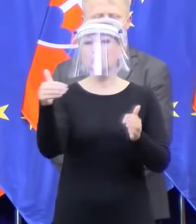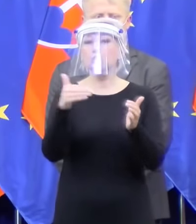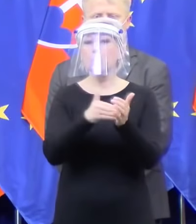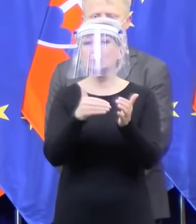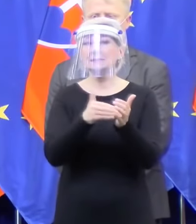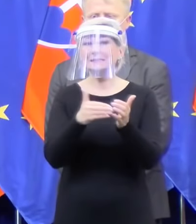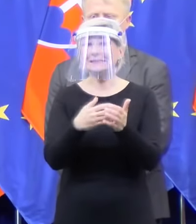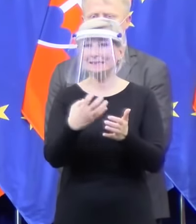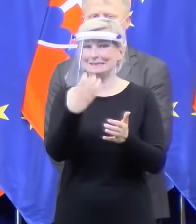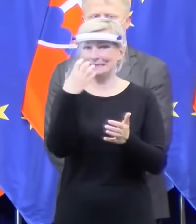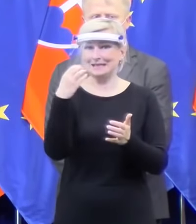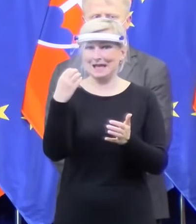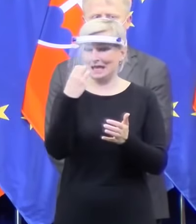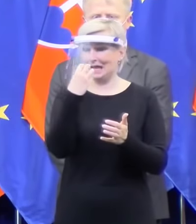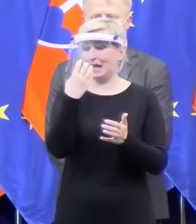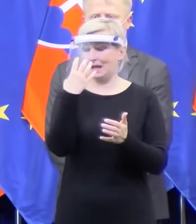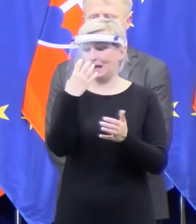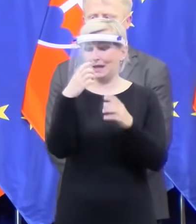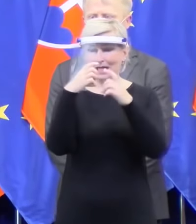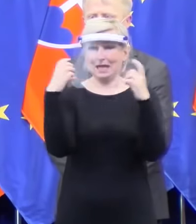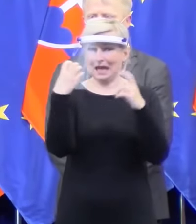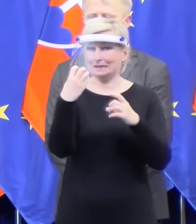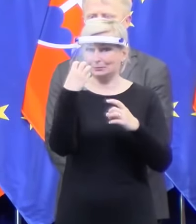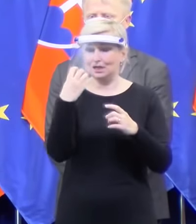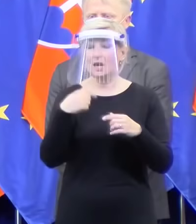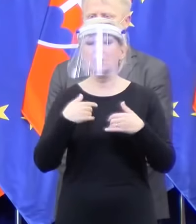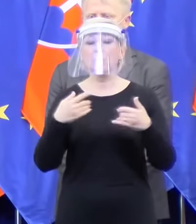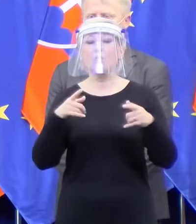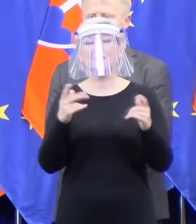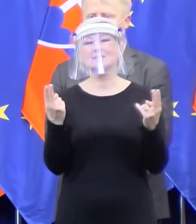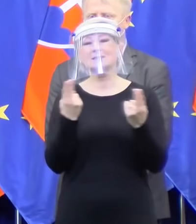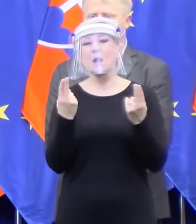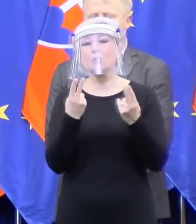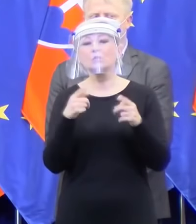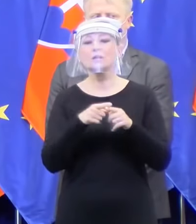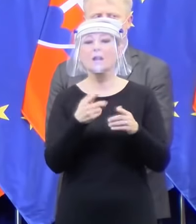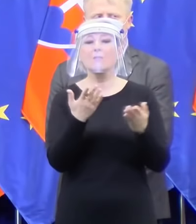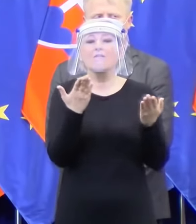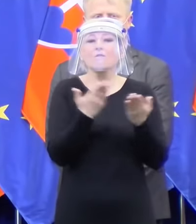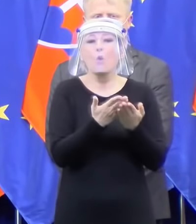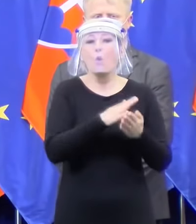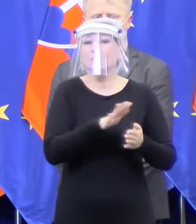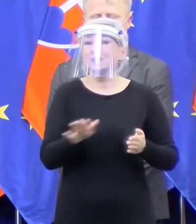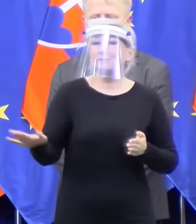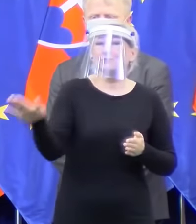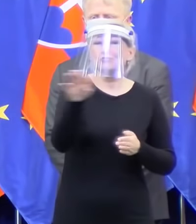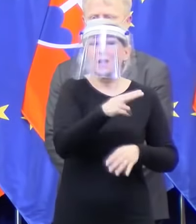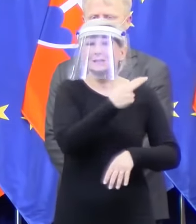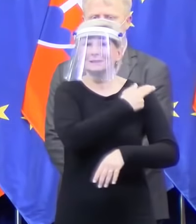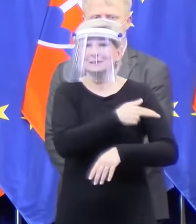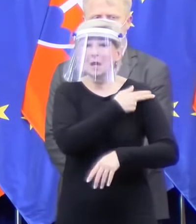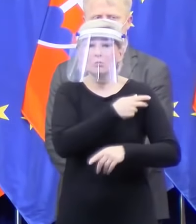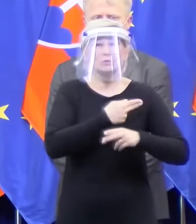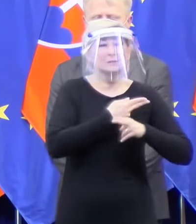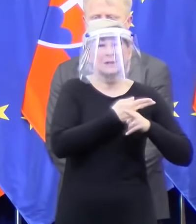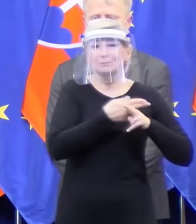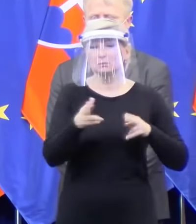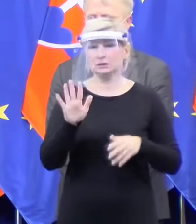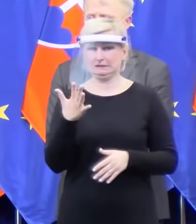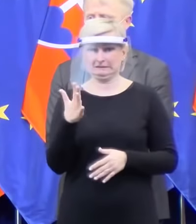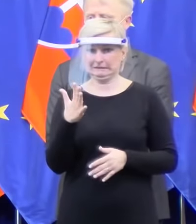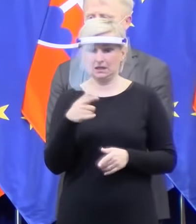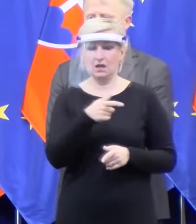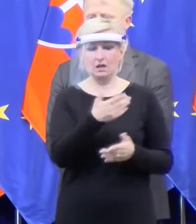je tento respirátor vhodný. Naozaj vhodný iba na tú prvú líniu. Takže keď budeme zodpovedne s nimi hospodáriť,